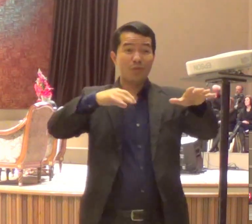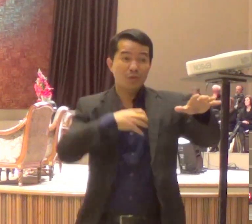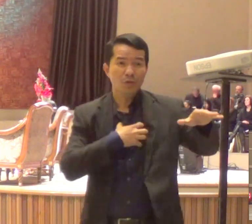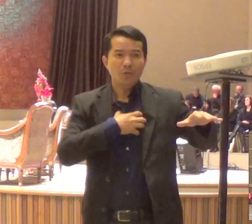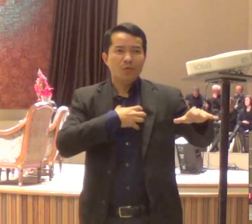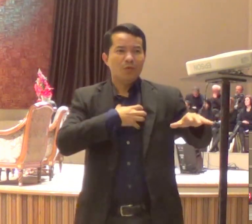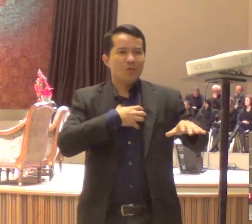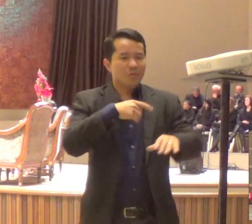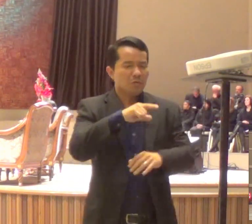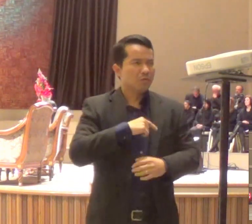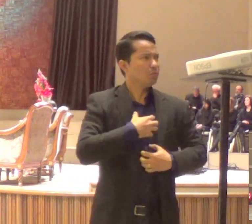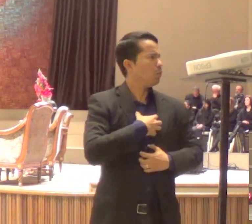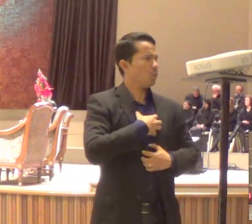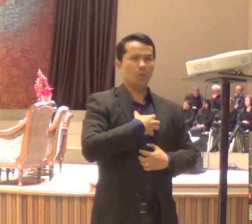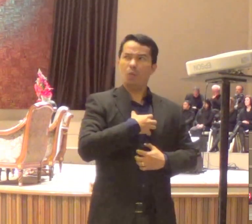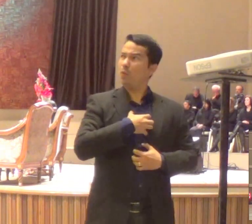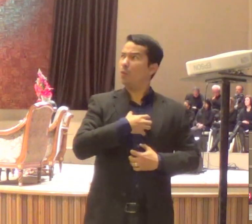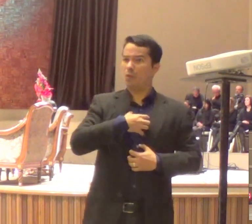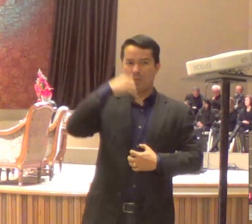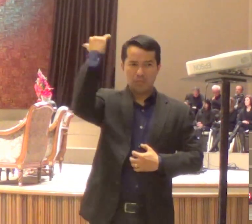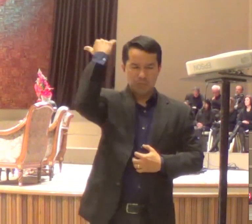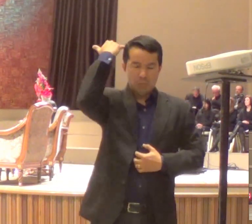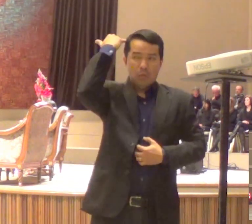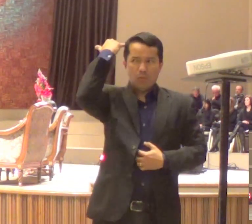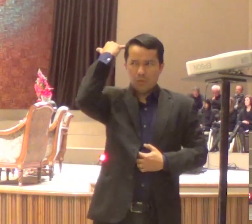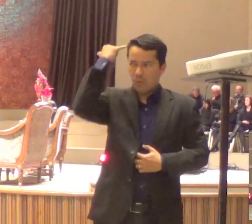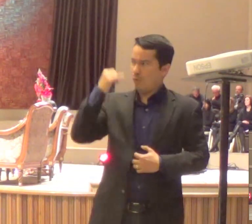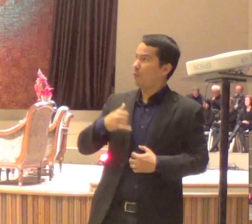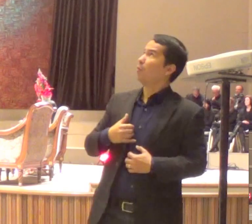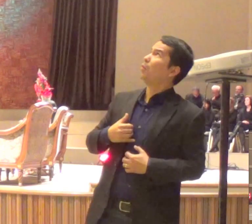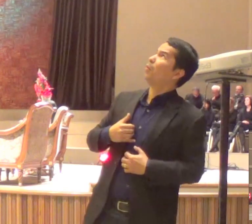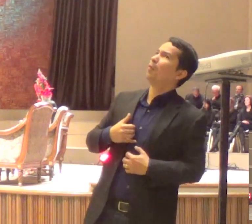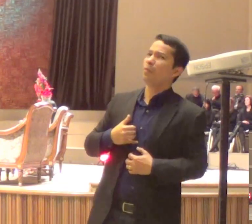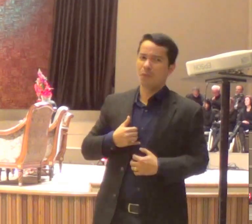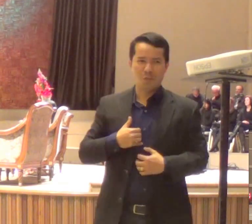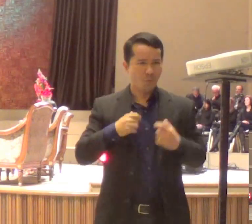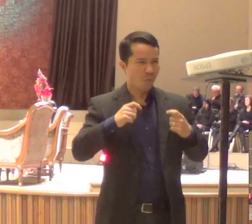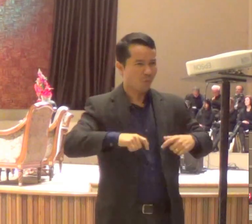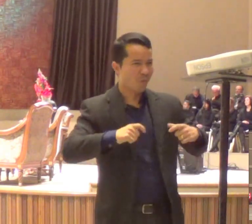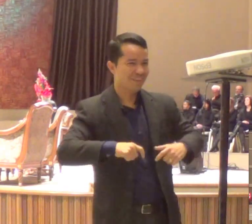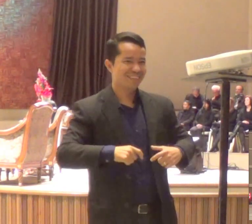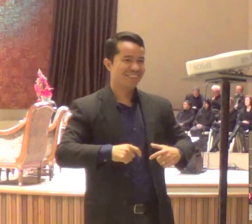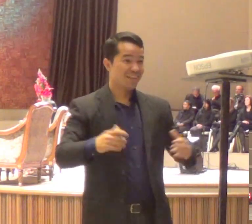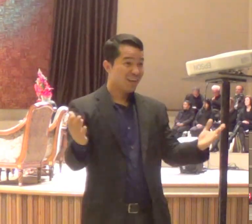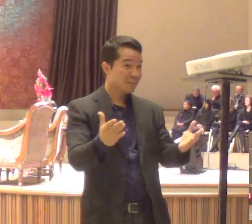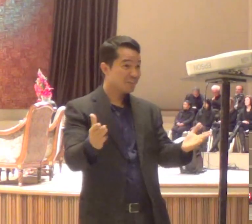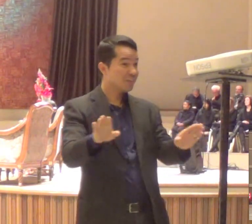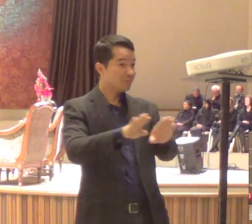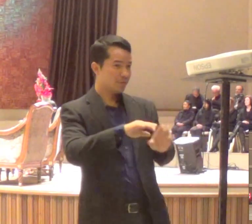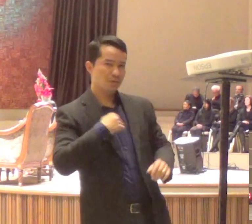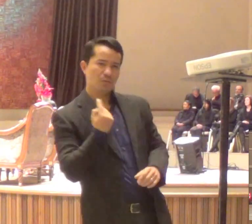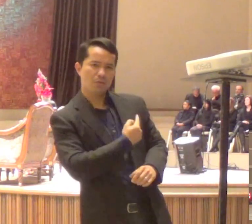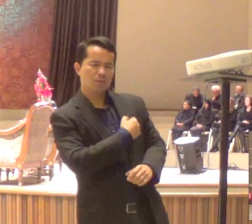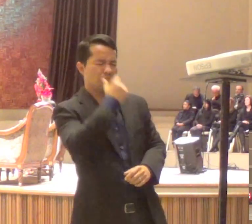ele começa a falar ao nosso coração, e nesse tempo de introspecção, de reflexão, como a gente estudou hoje de manhã,